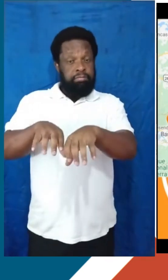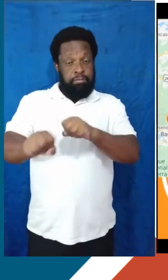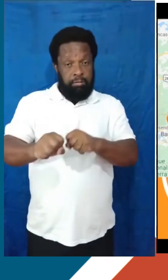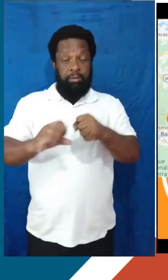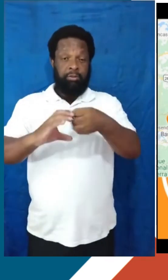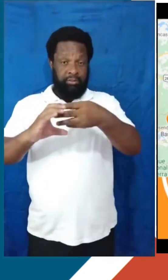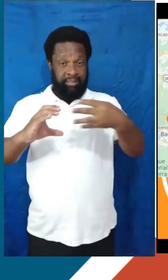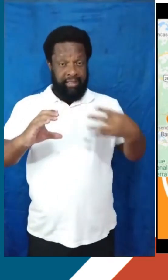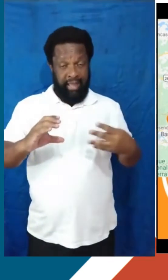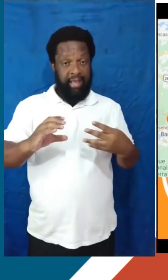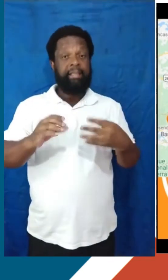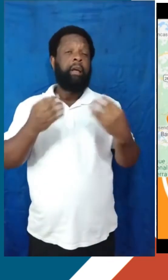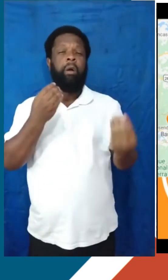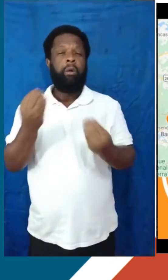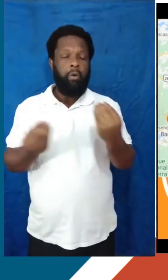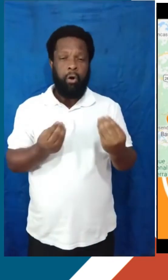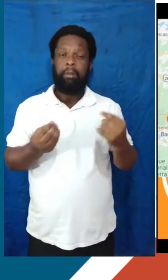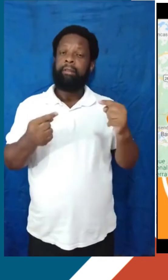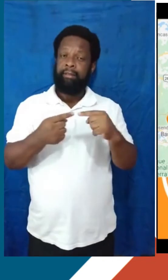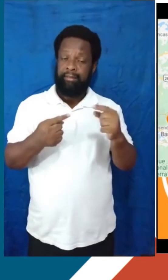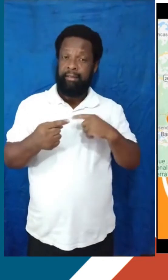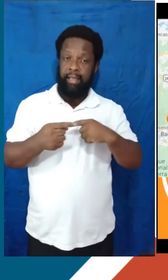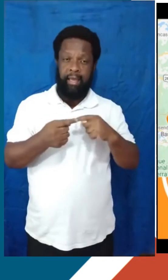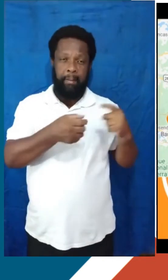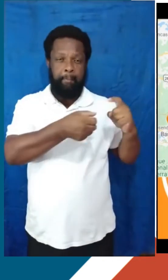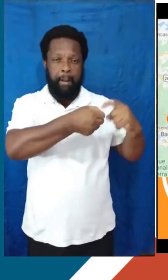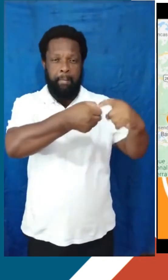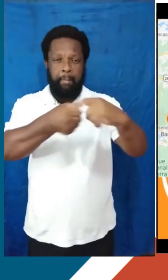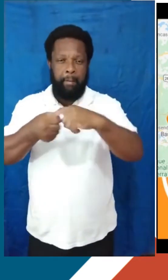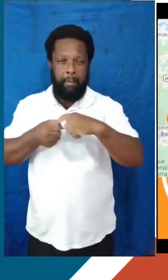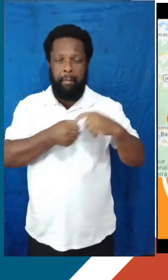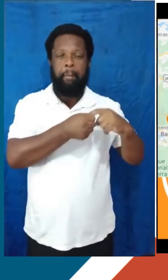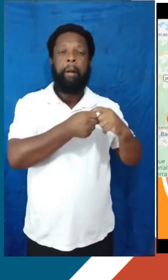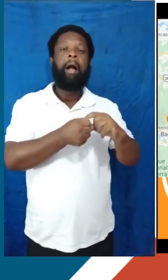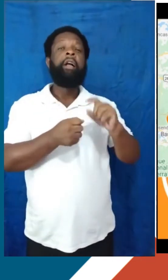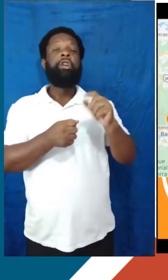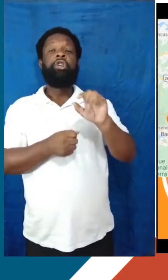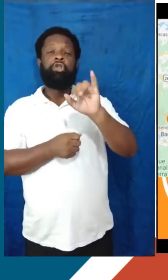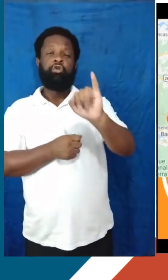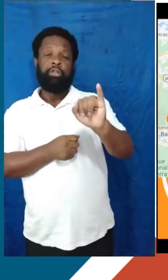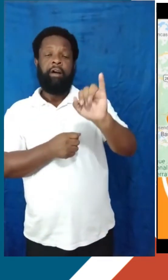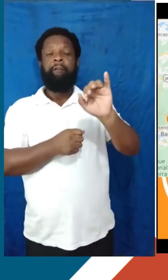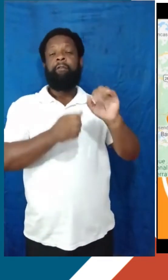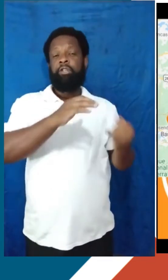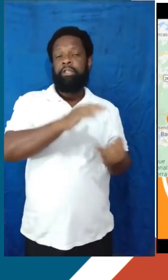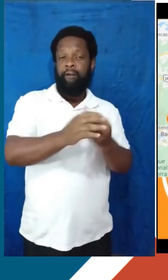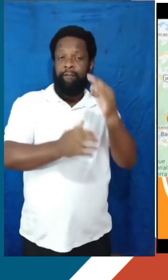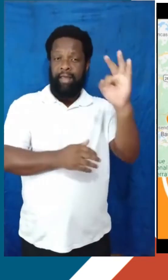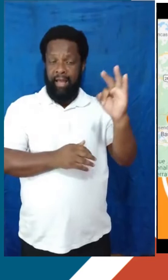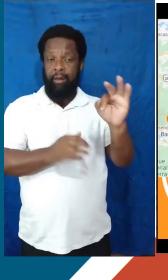Fundação CCERJ, ela funciona através de parceria, através de consórcio com instituições federais e estaduais do estado do Rio de